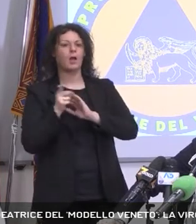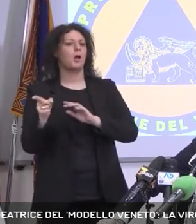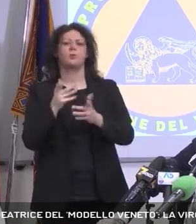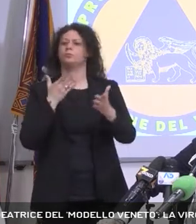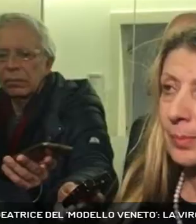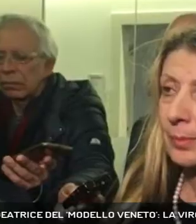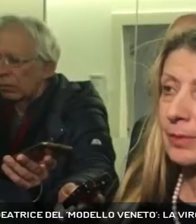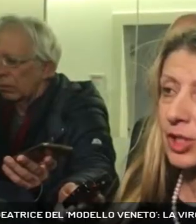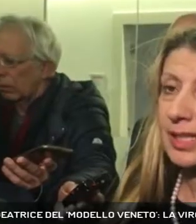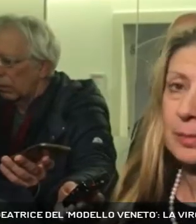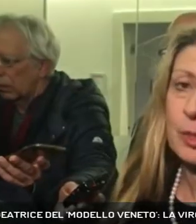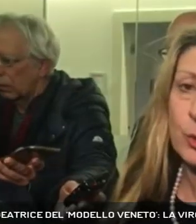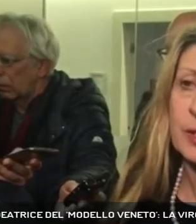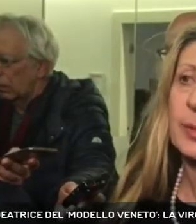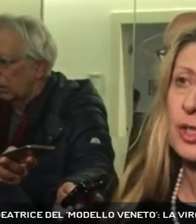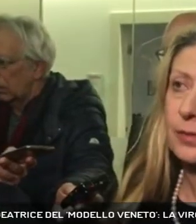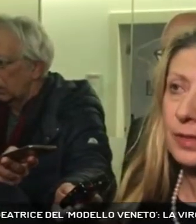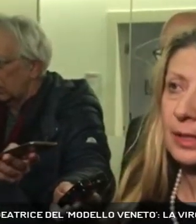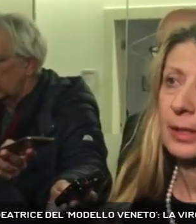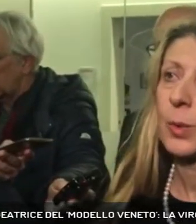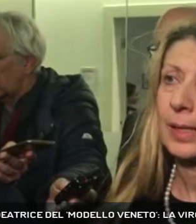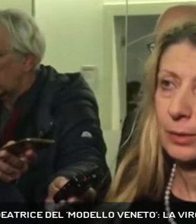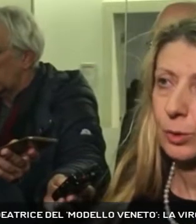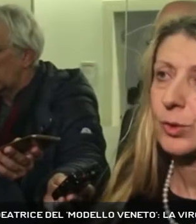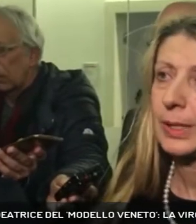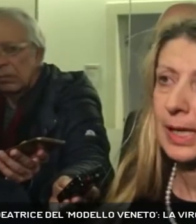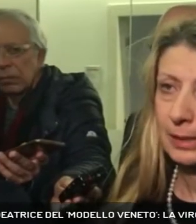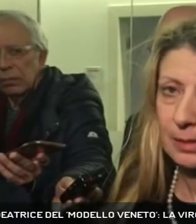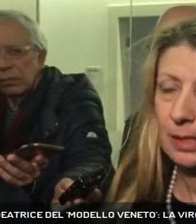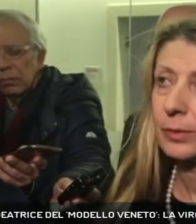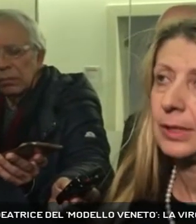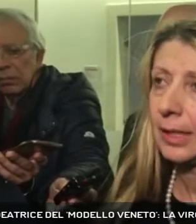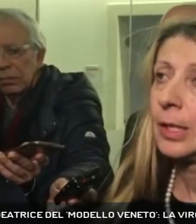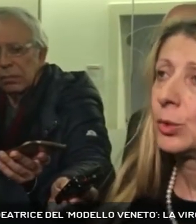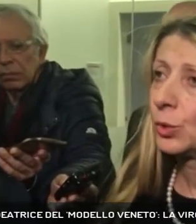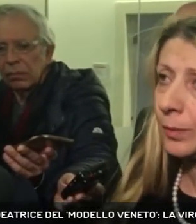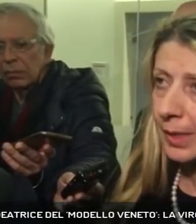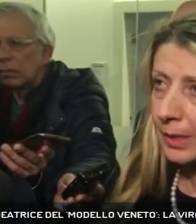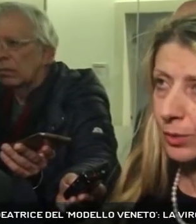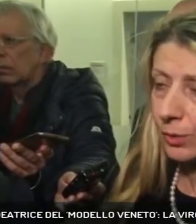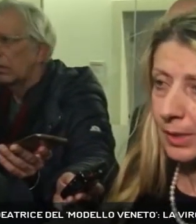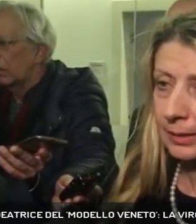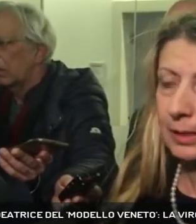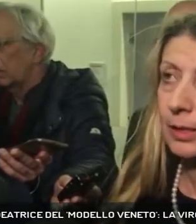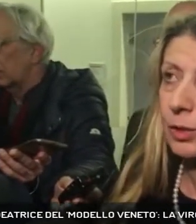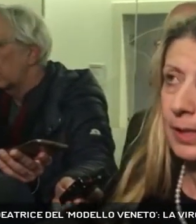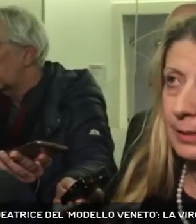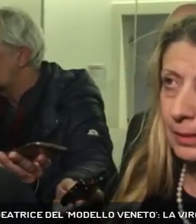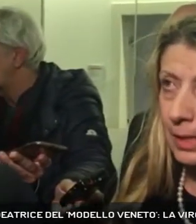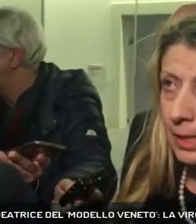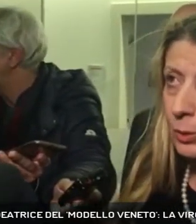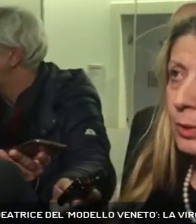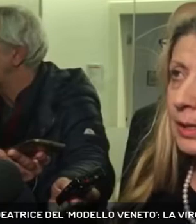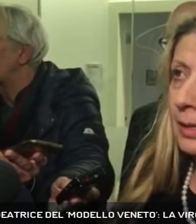la partita dei tamponi. E grazie a lei e alle sue competenze che tante saracinesche si sono alzate in Veneto prima che in altri parti d'Italia, in